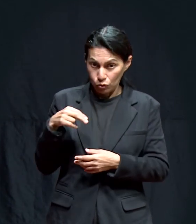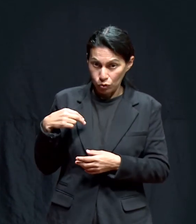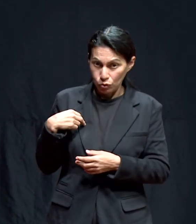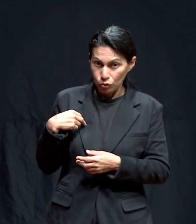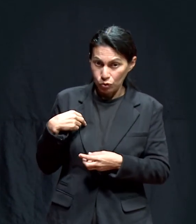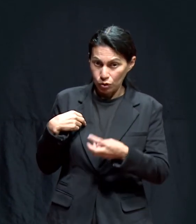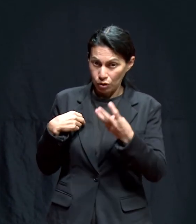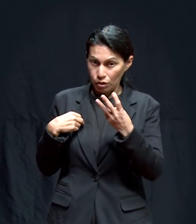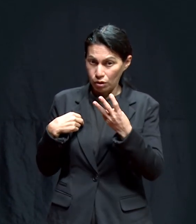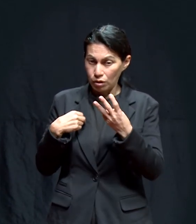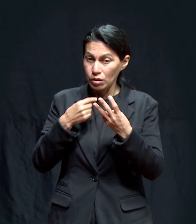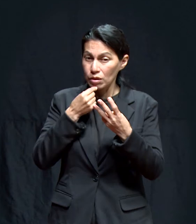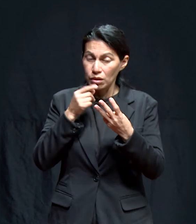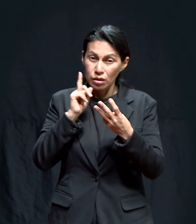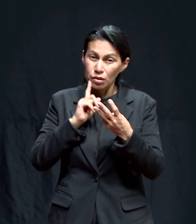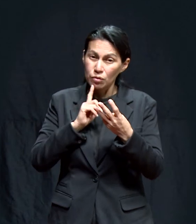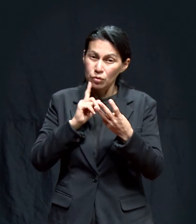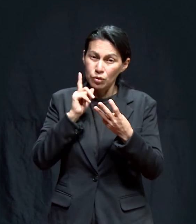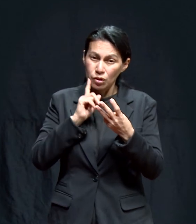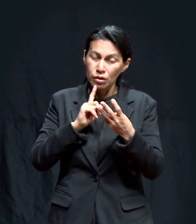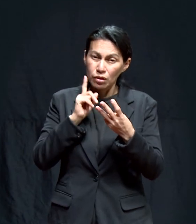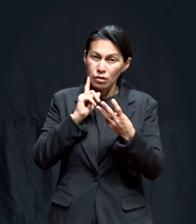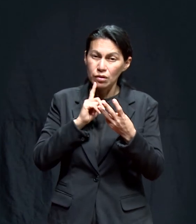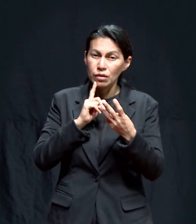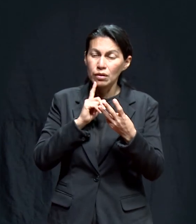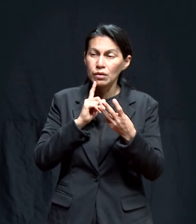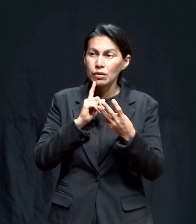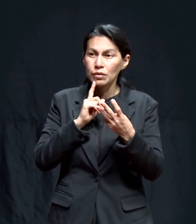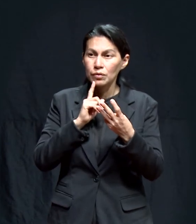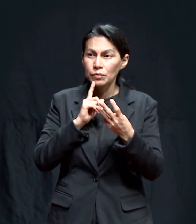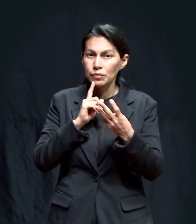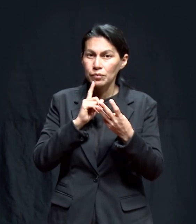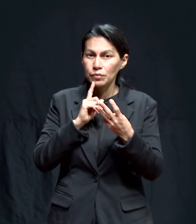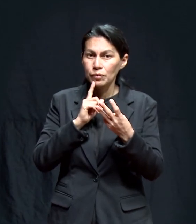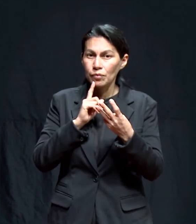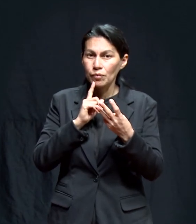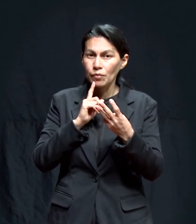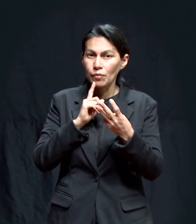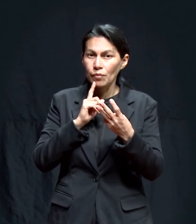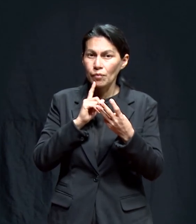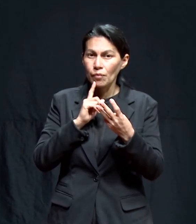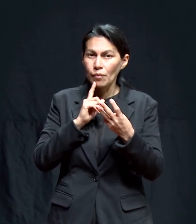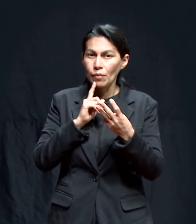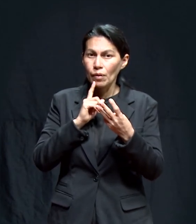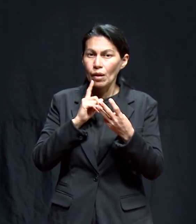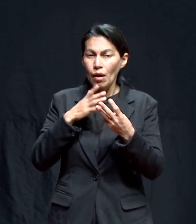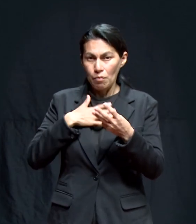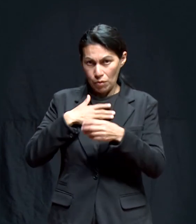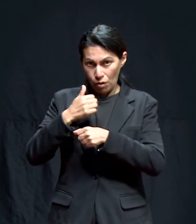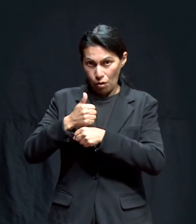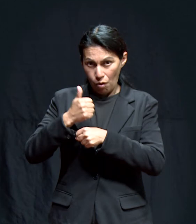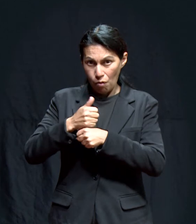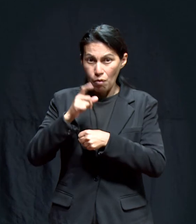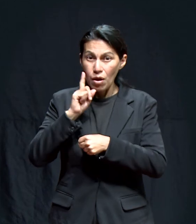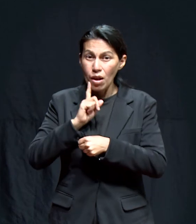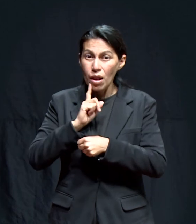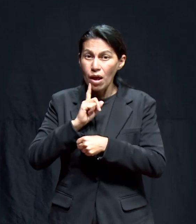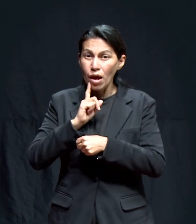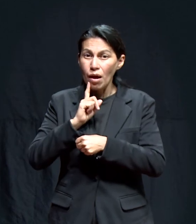Nosotros somos tres niñas, éramos tres niñas en ese entonces. Fuimos criadas por la